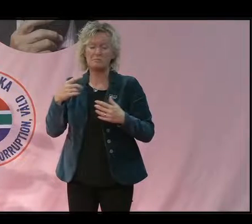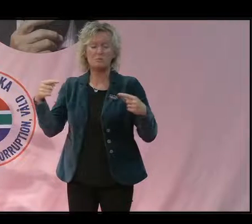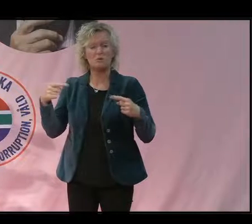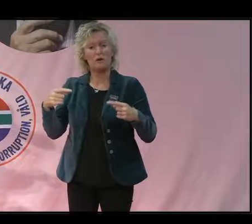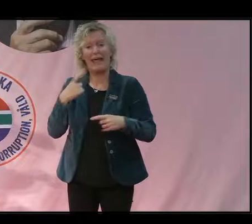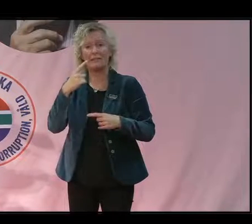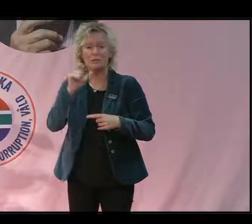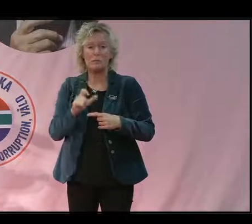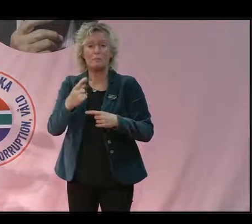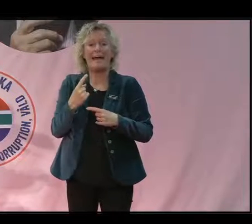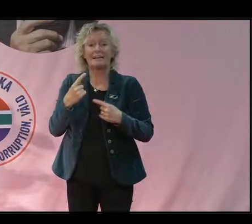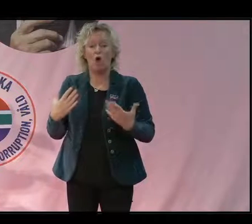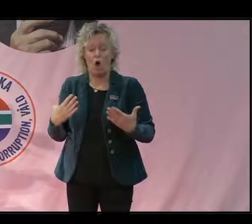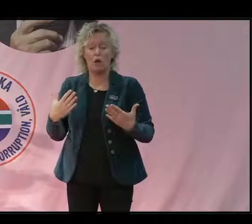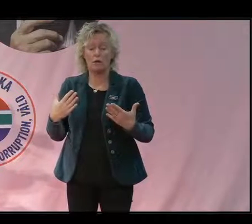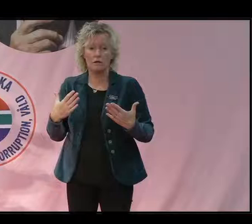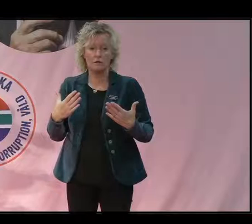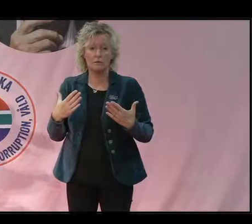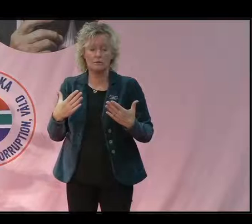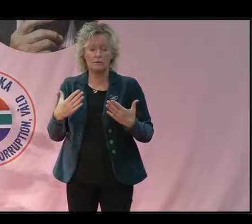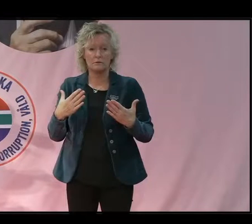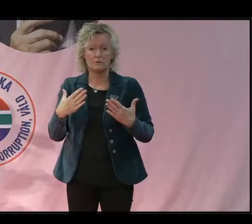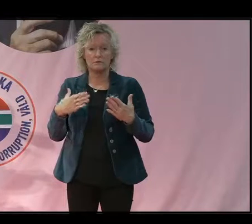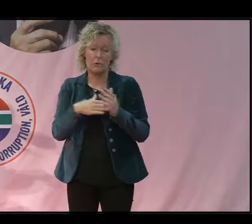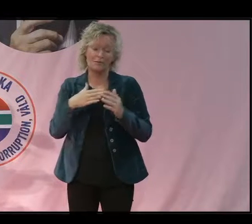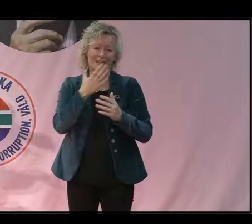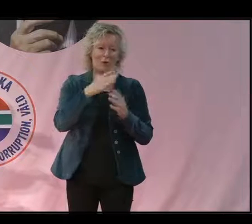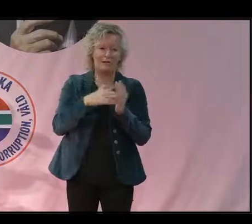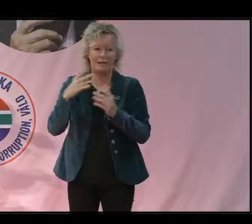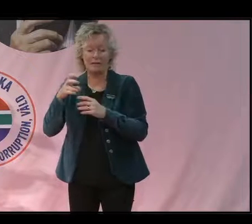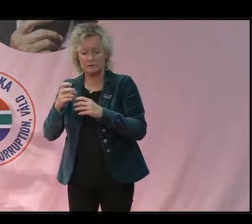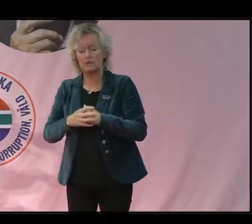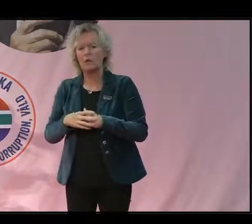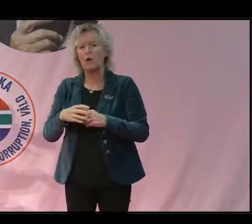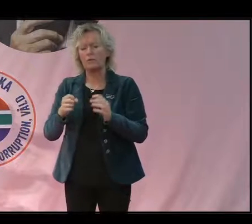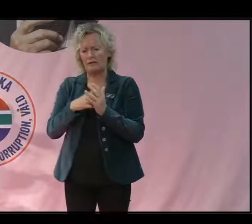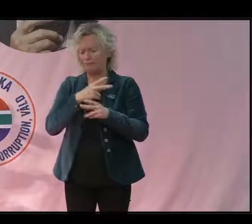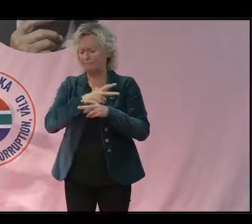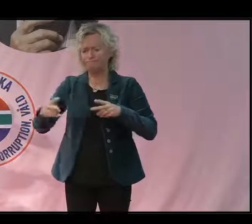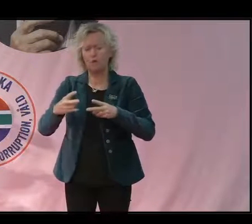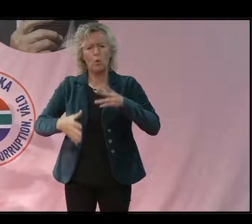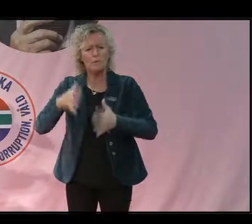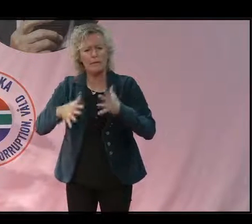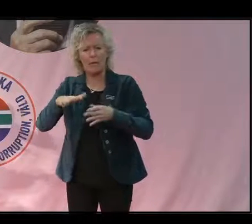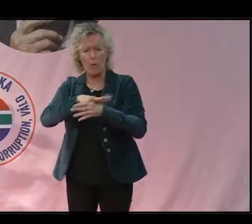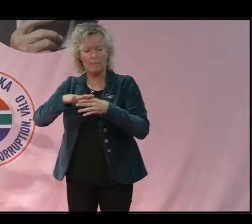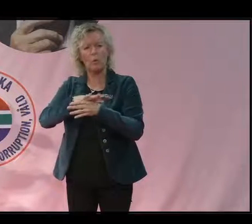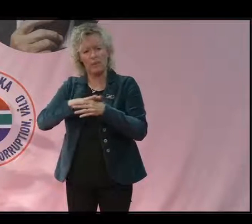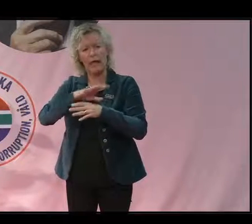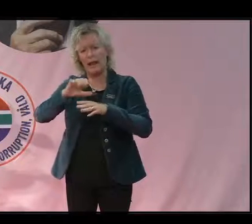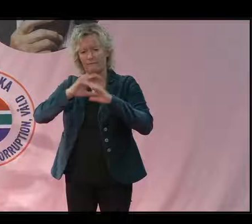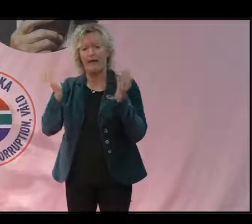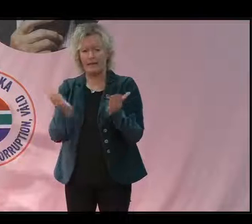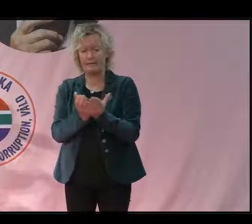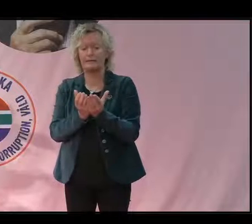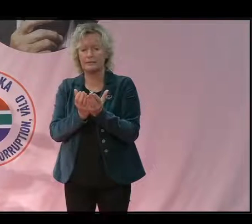som mördas. Och det här gör att det är det osäkraste området i världen för miljöförsvarare.